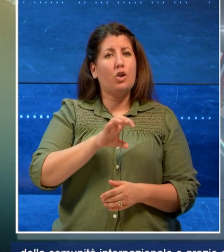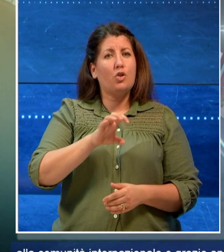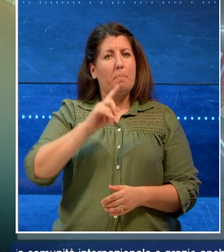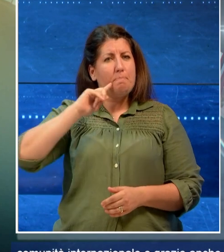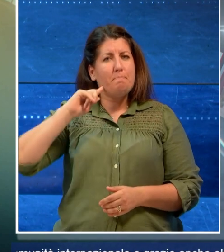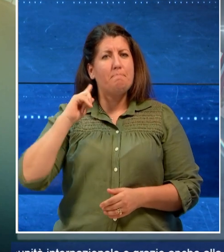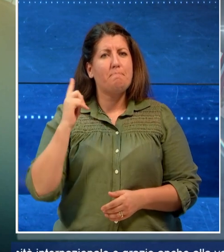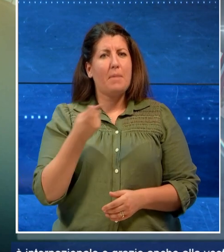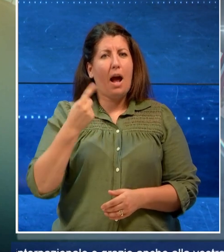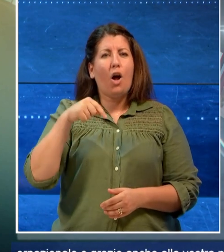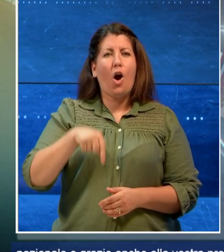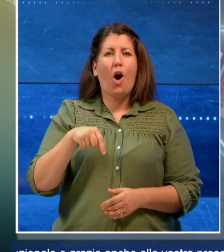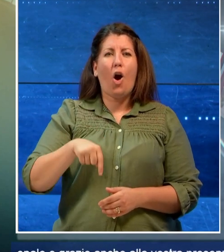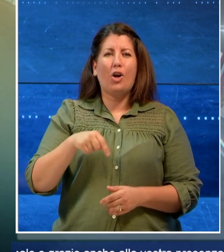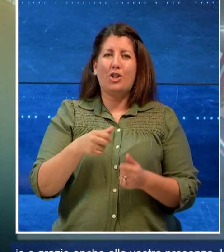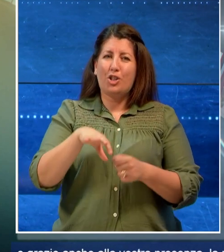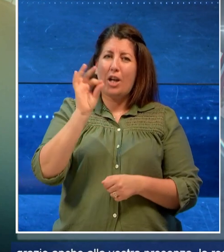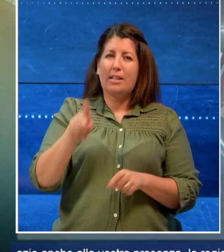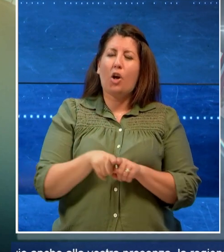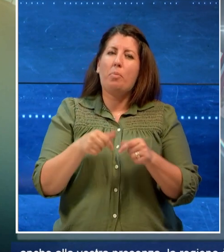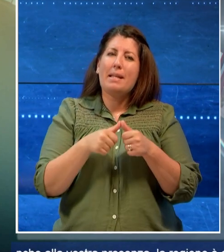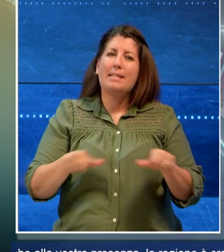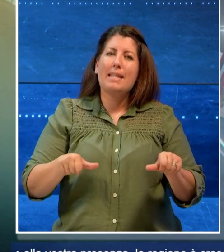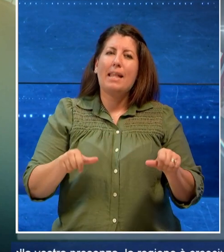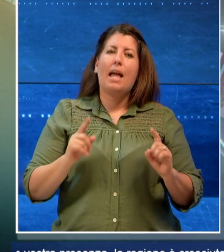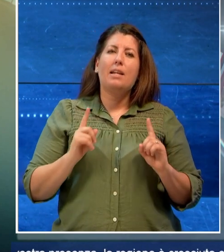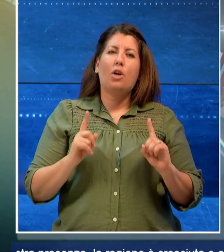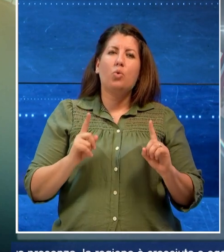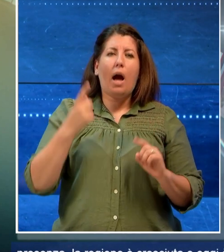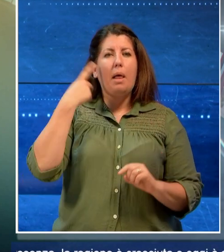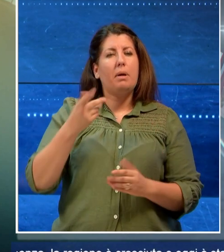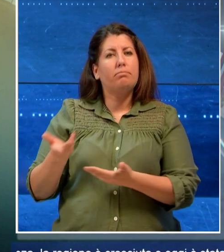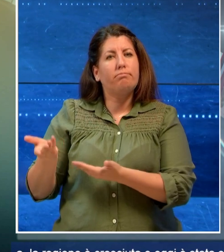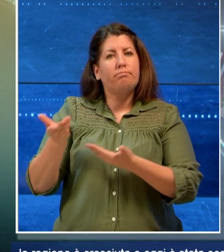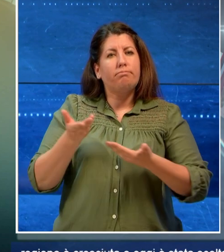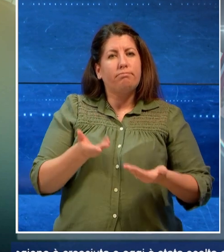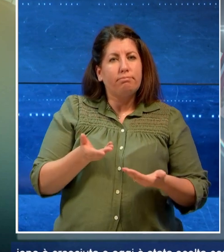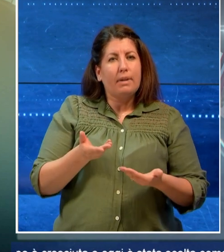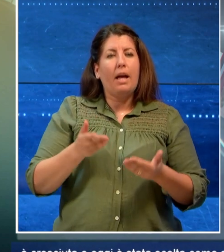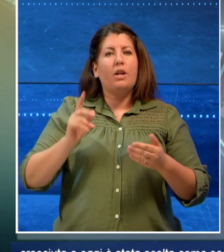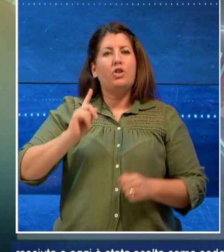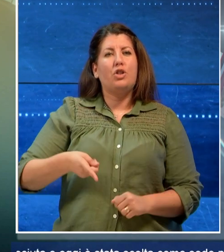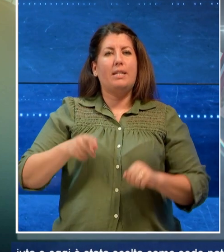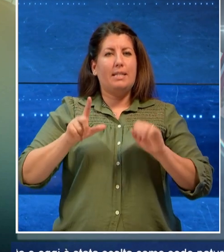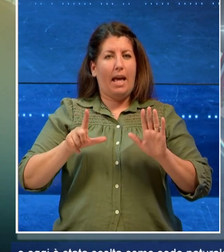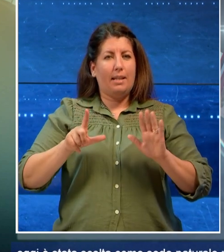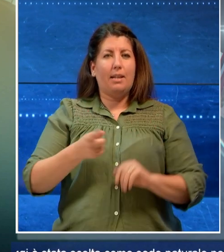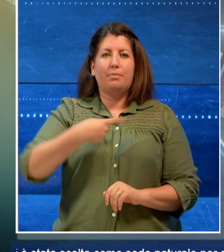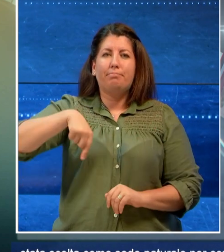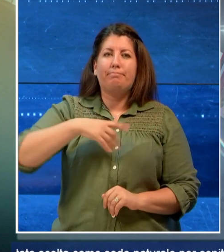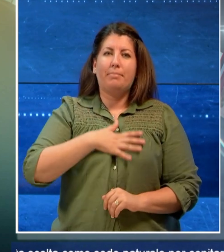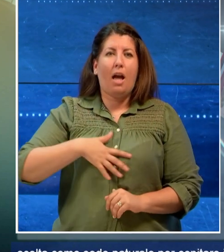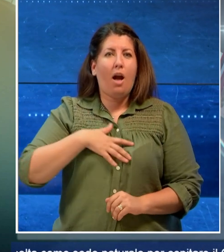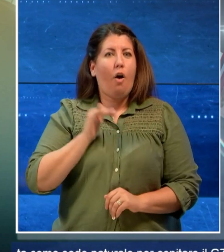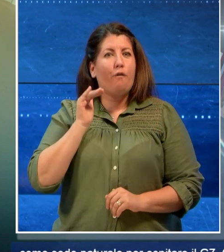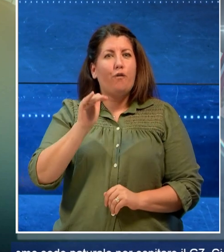oggi è stata scelta come sede naturale per ospitare il G7. Ci piacerebbe in futuro